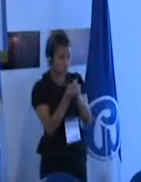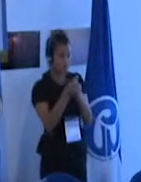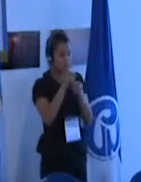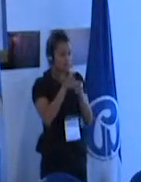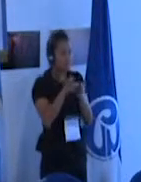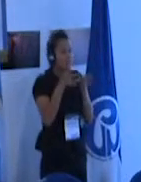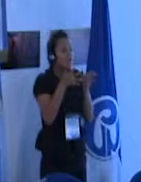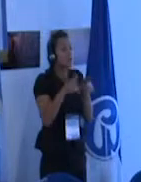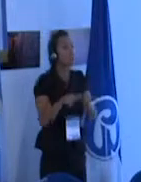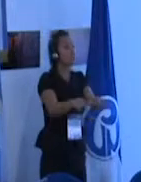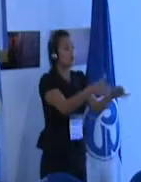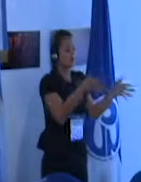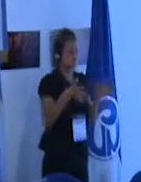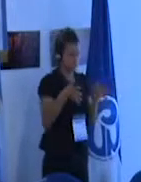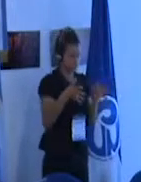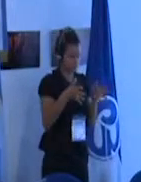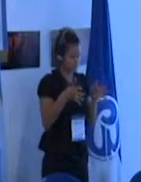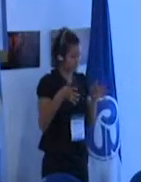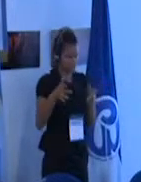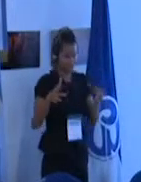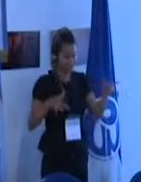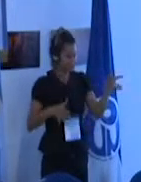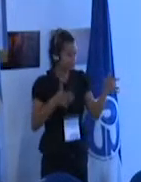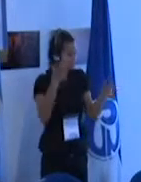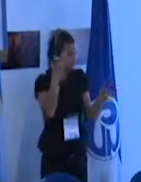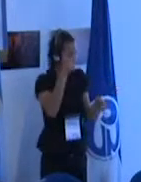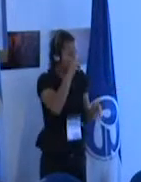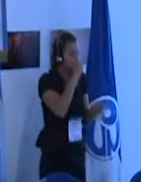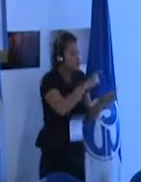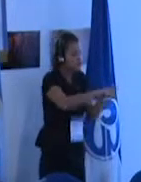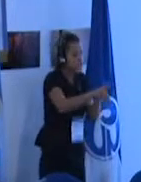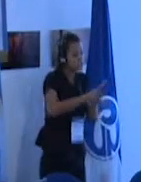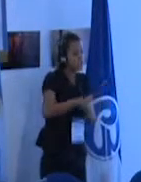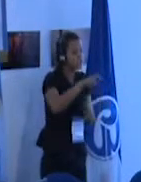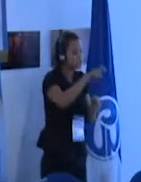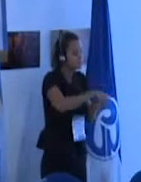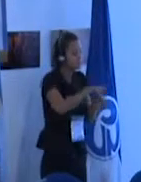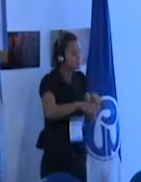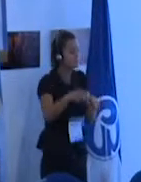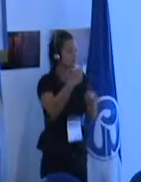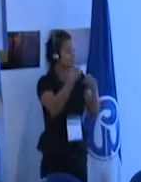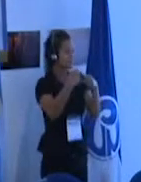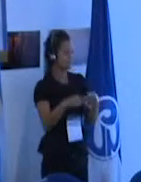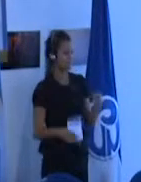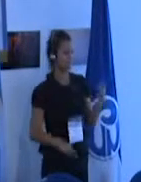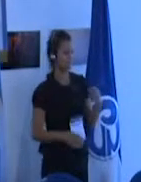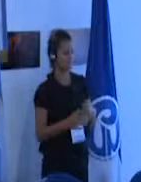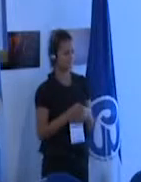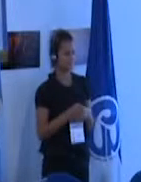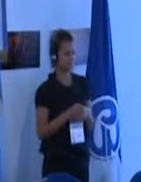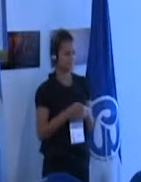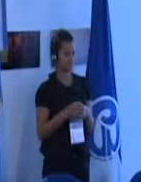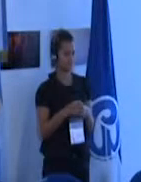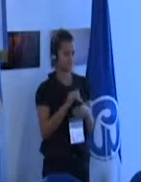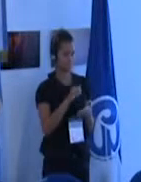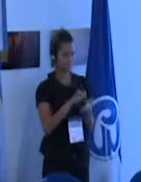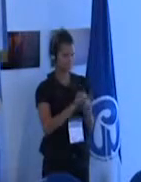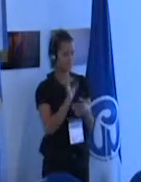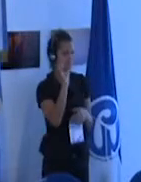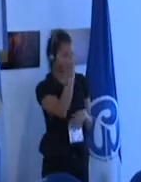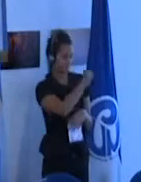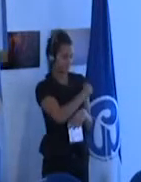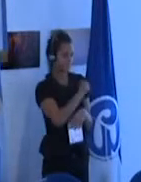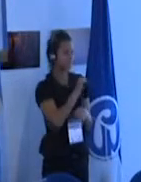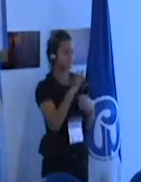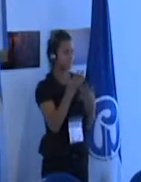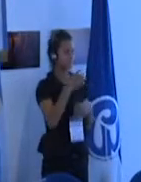cosa a todo el mundo sabemos que no todos los niños tienen las mismas necesidades ¿de acuerdo? entonces vemos bien como